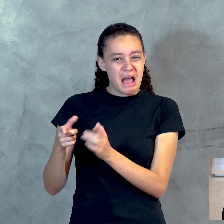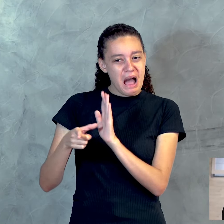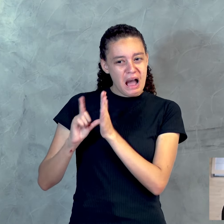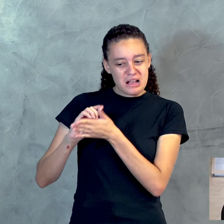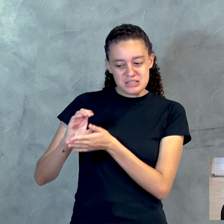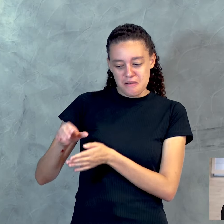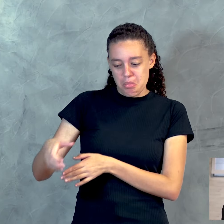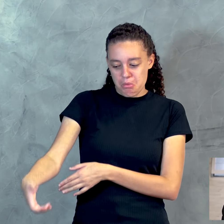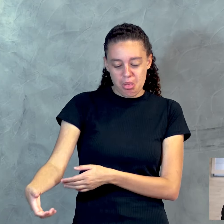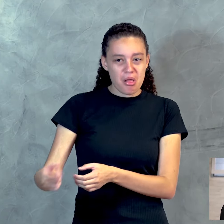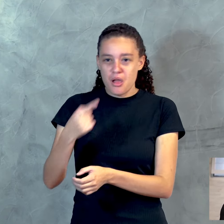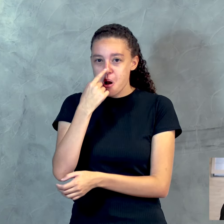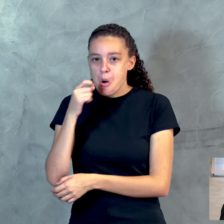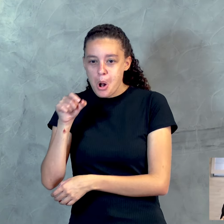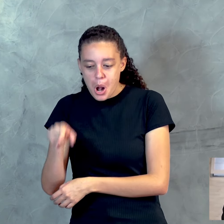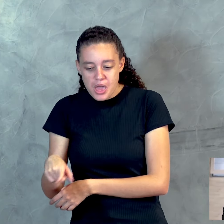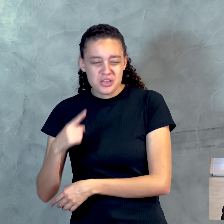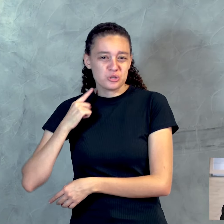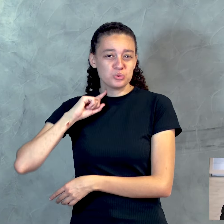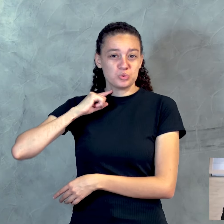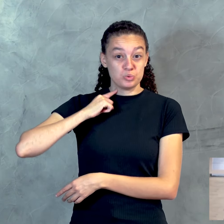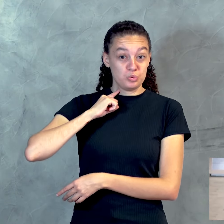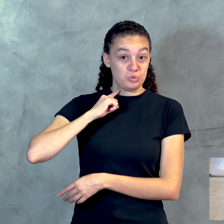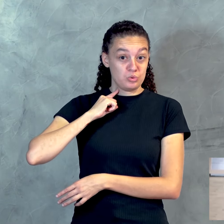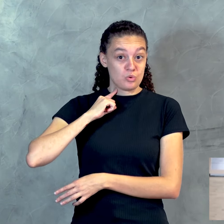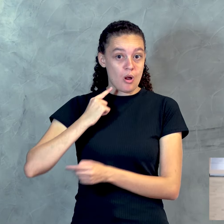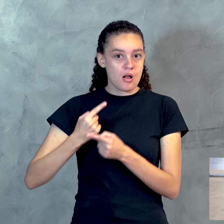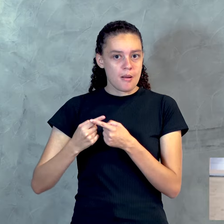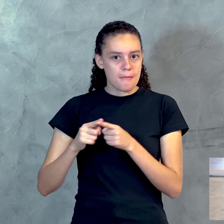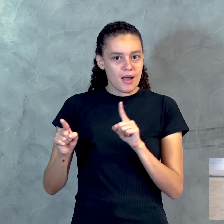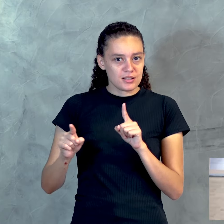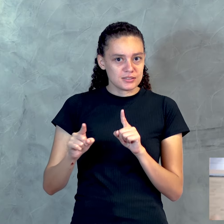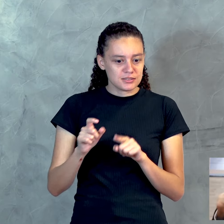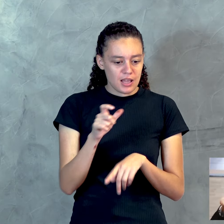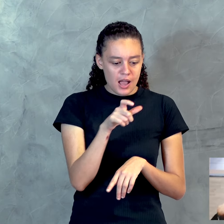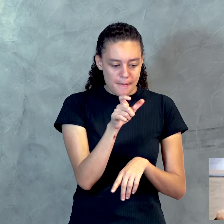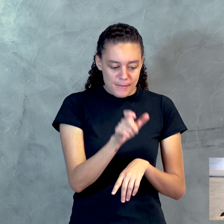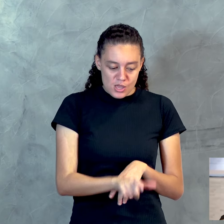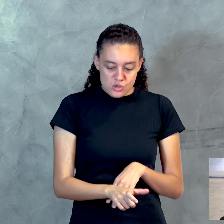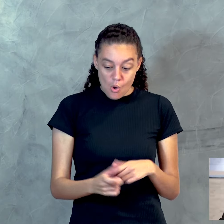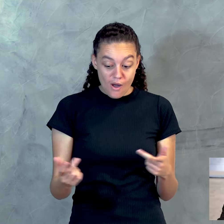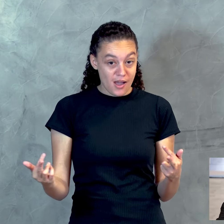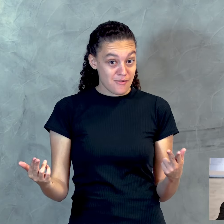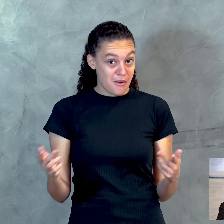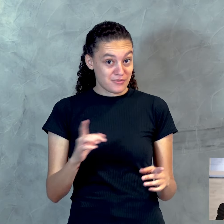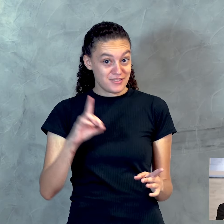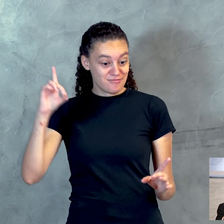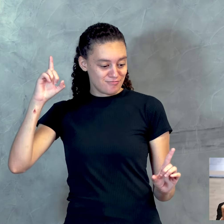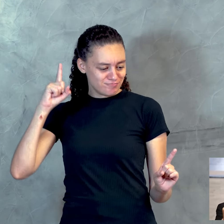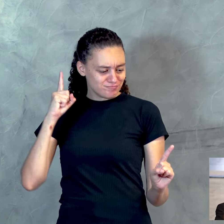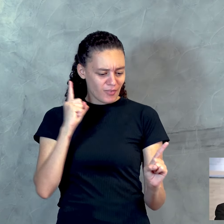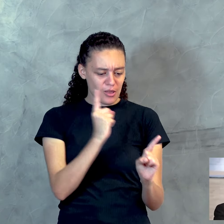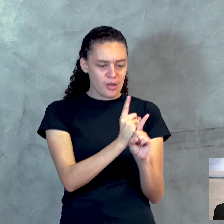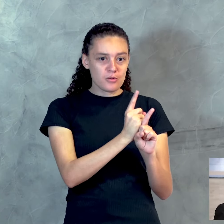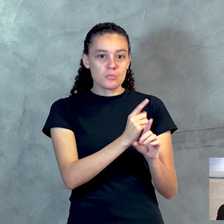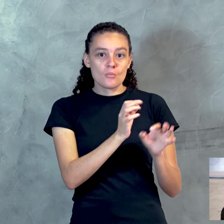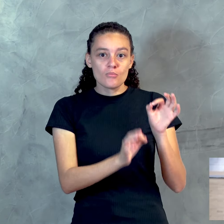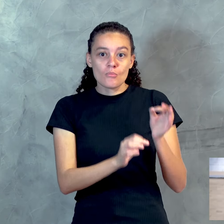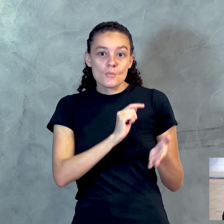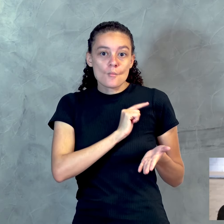no barro, na lama. Mas, quando Deus o pega, Deus o justifica. Para